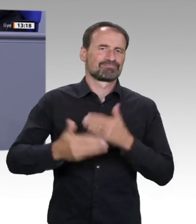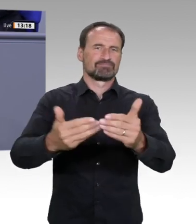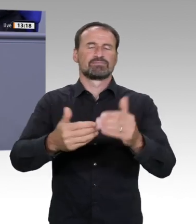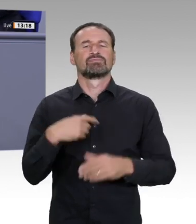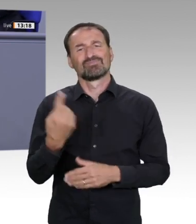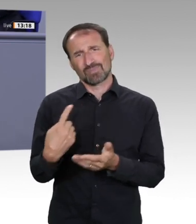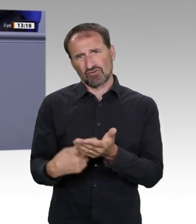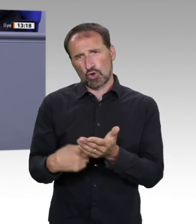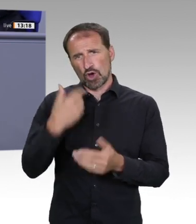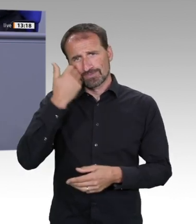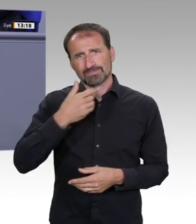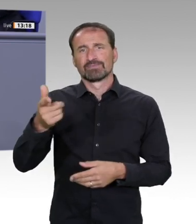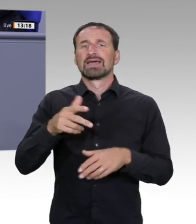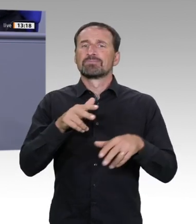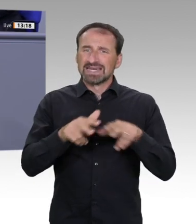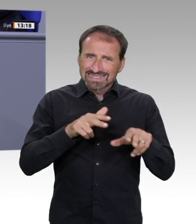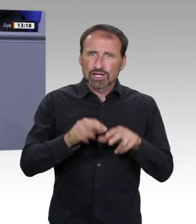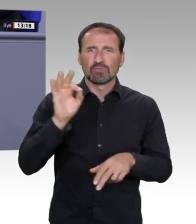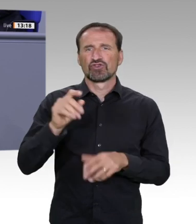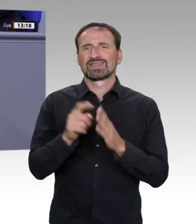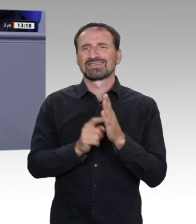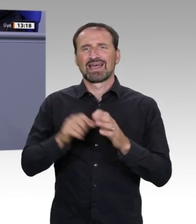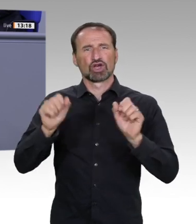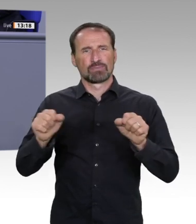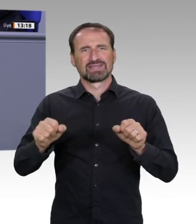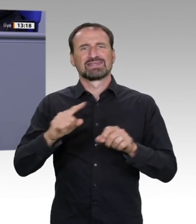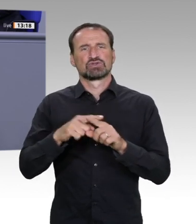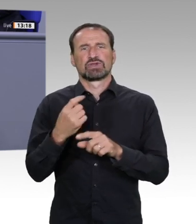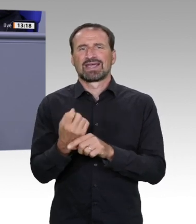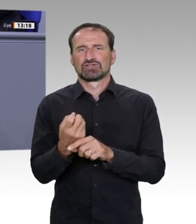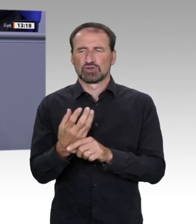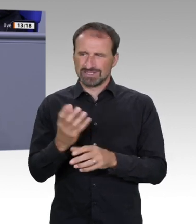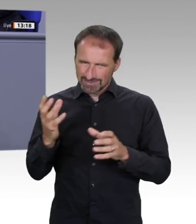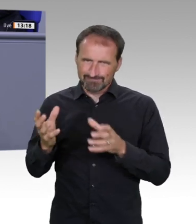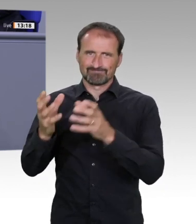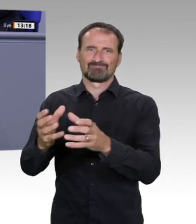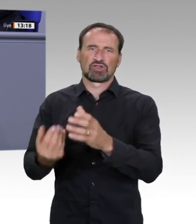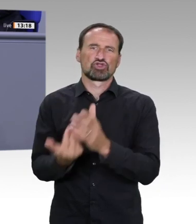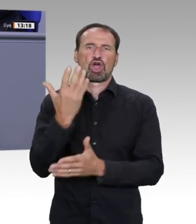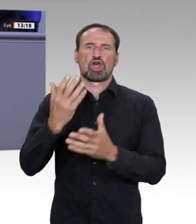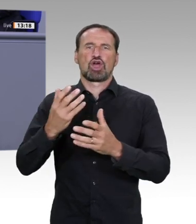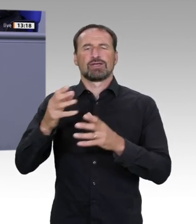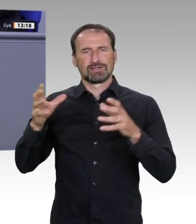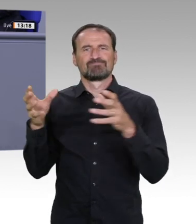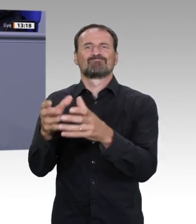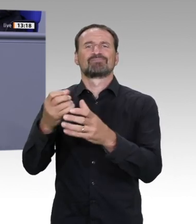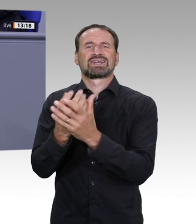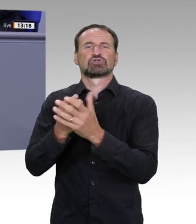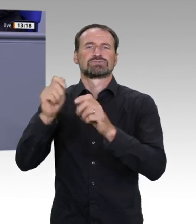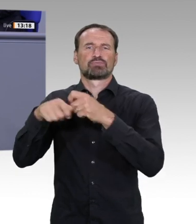das seine Potenziale voll ausschöpft und seinen Kindern die besten Entwicklungsmöglichkeiten gibt. Ein